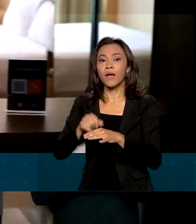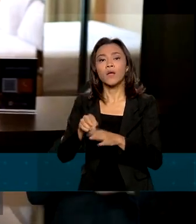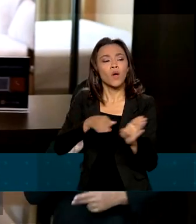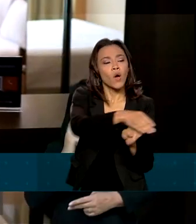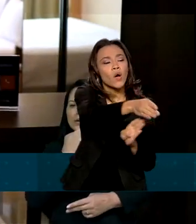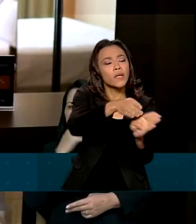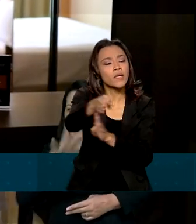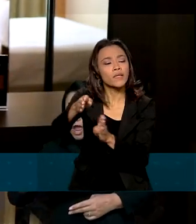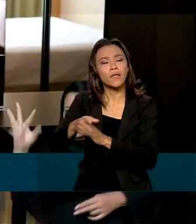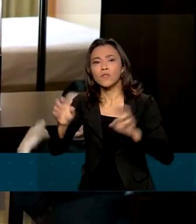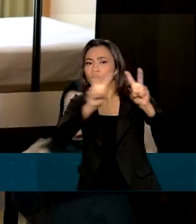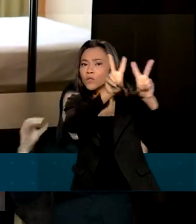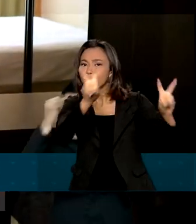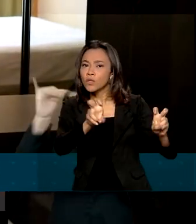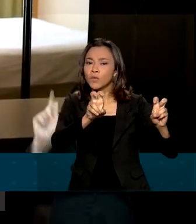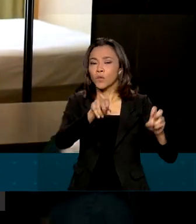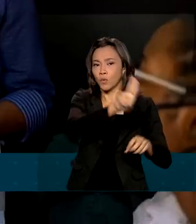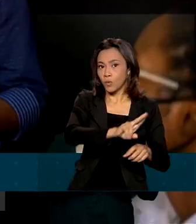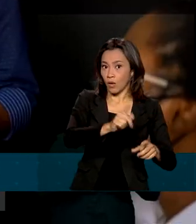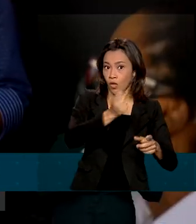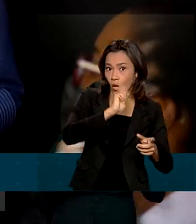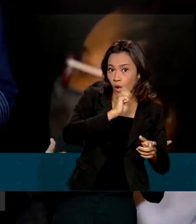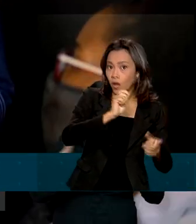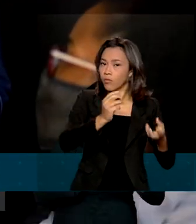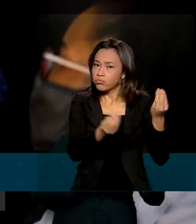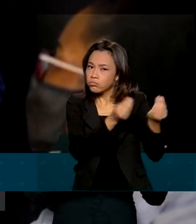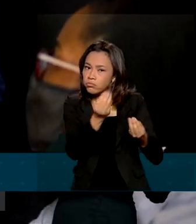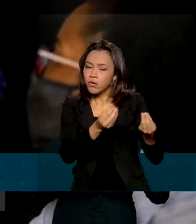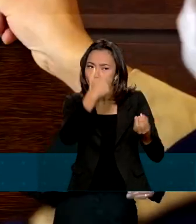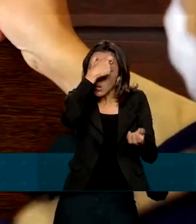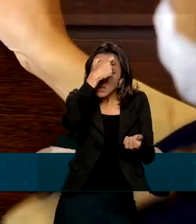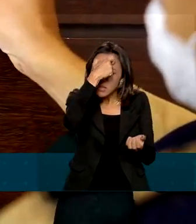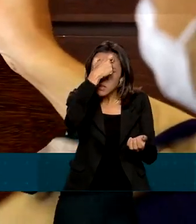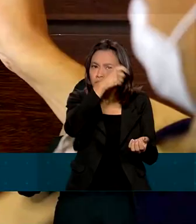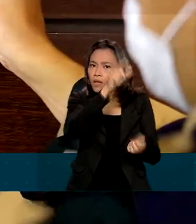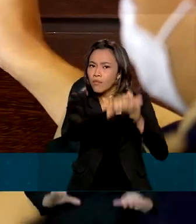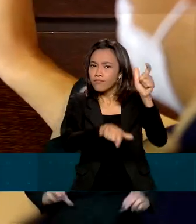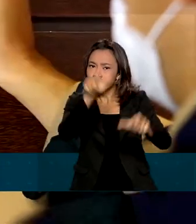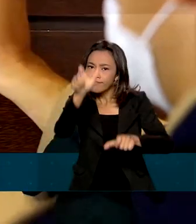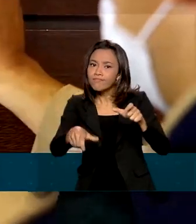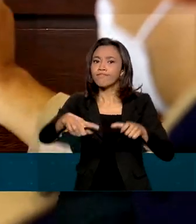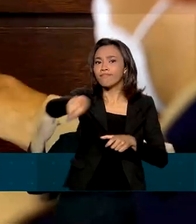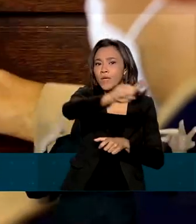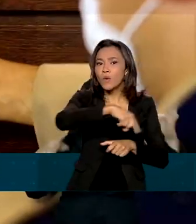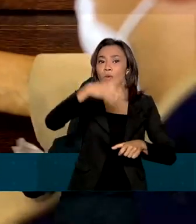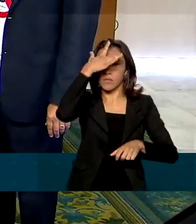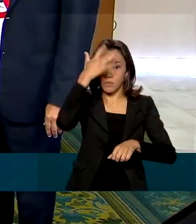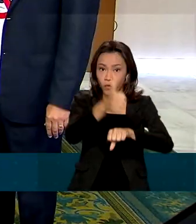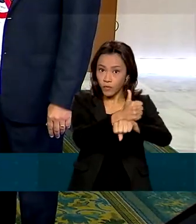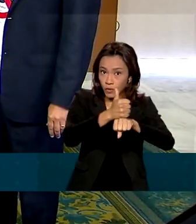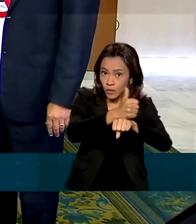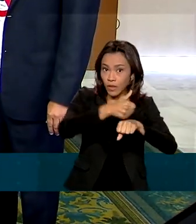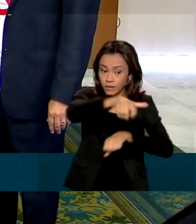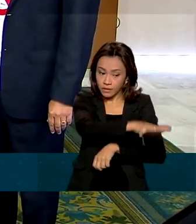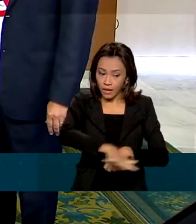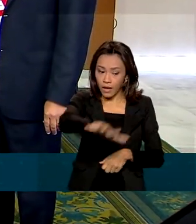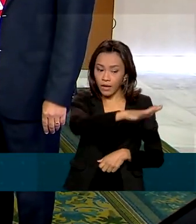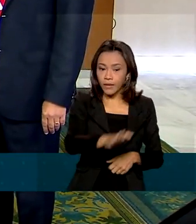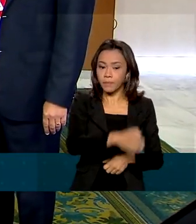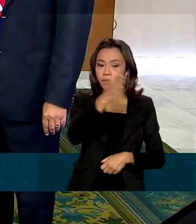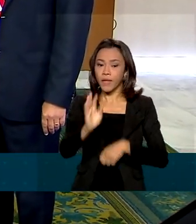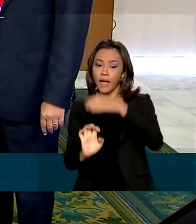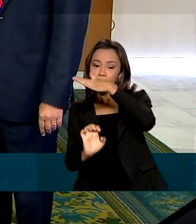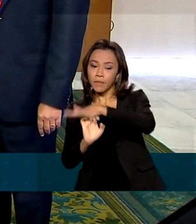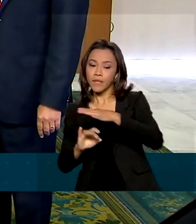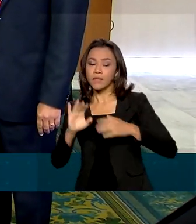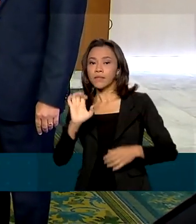sobre o uso de drogas e fazer um trabalho de conscientização com prestadores de serviços do setor. Já a Embratur